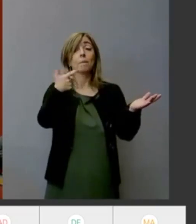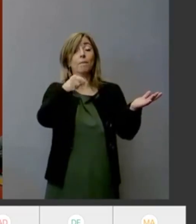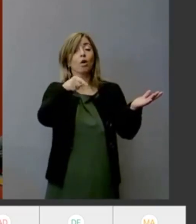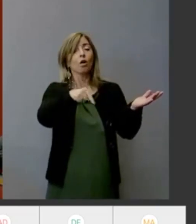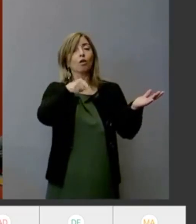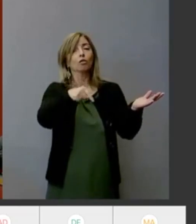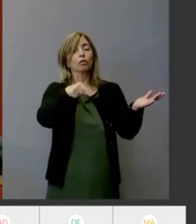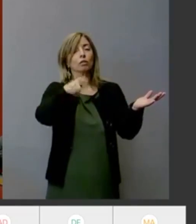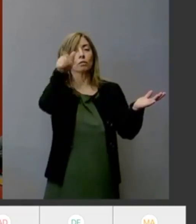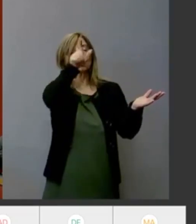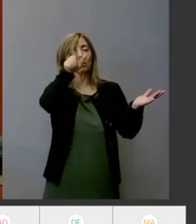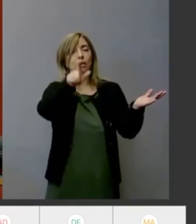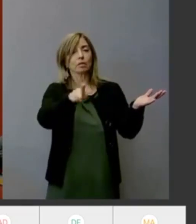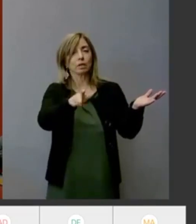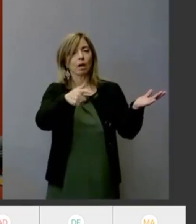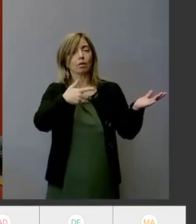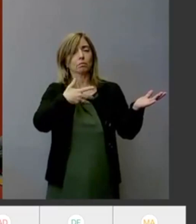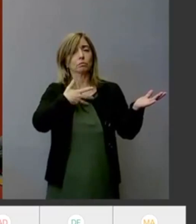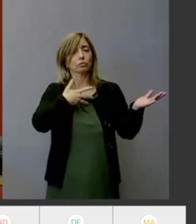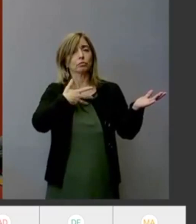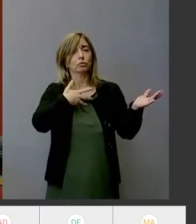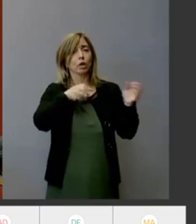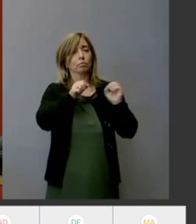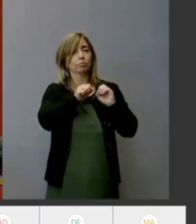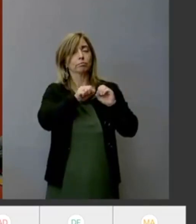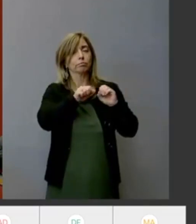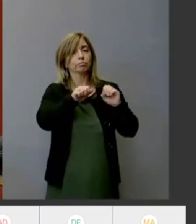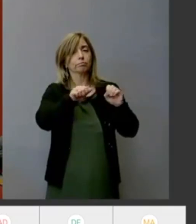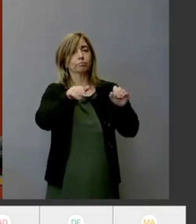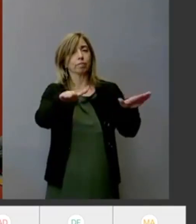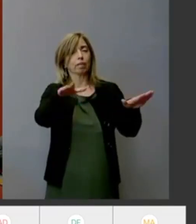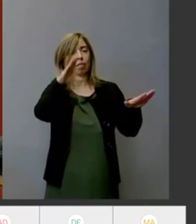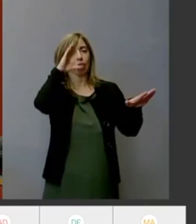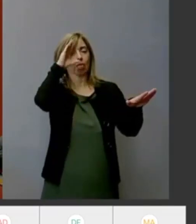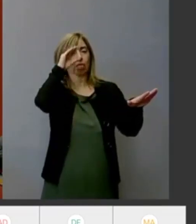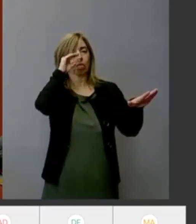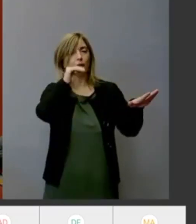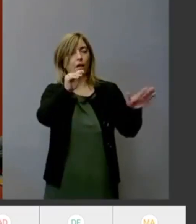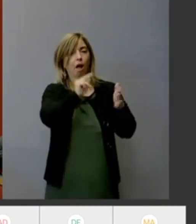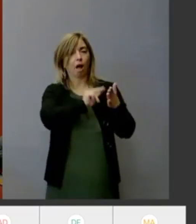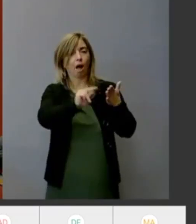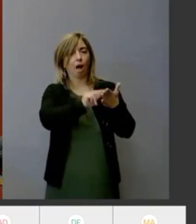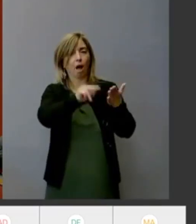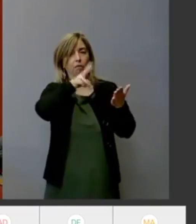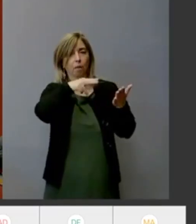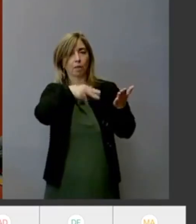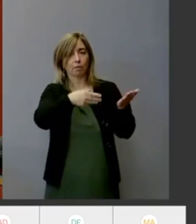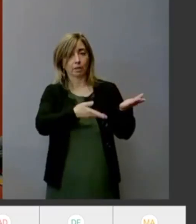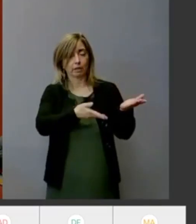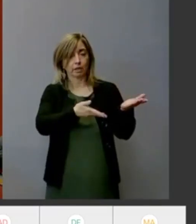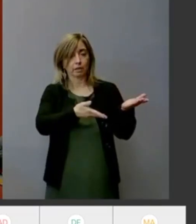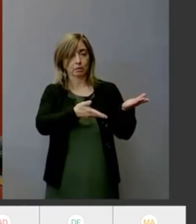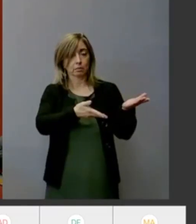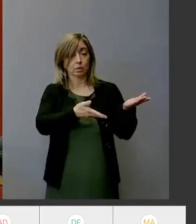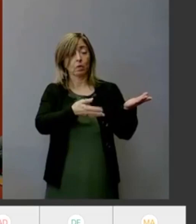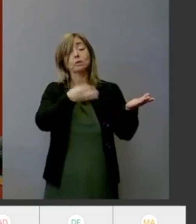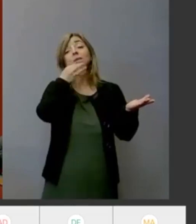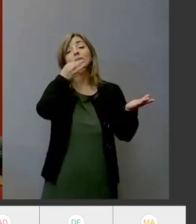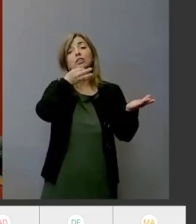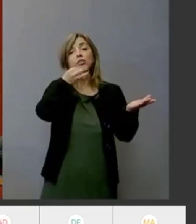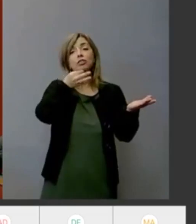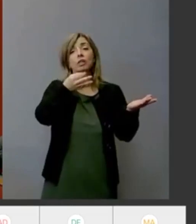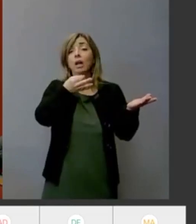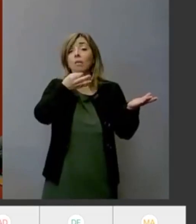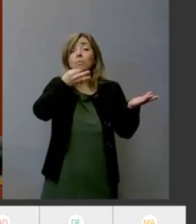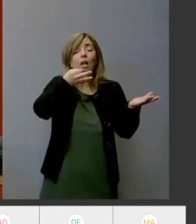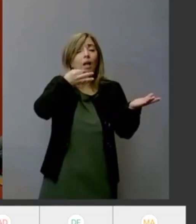funzionale o il letteralismo che indica l'incapacità di usare in modo efficace le abilità di lettura che si traduce nell